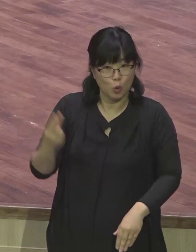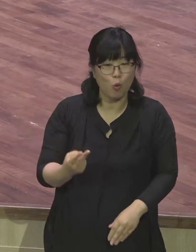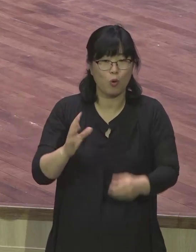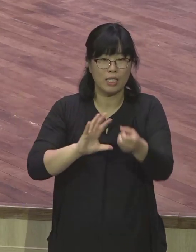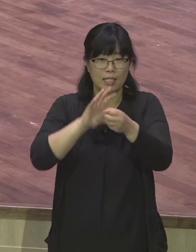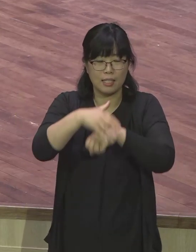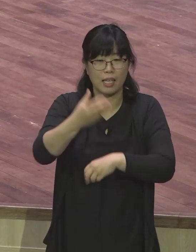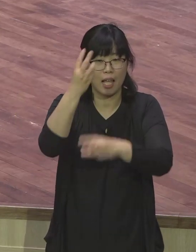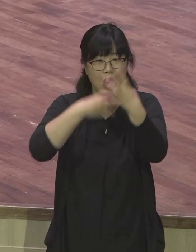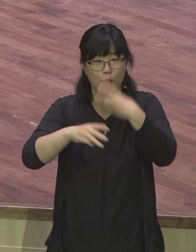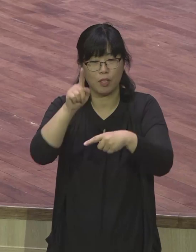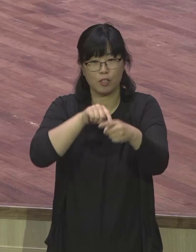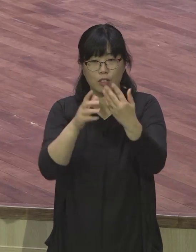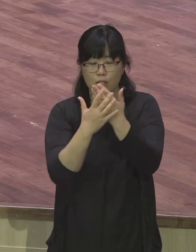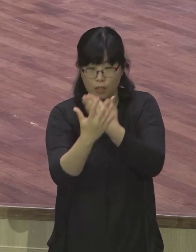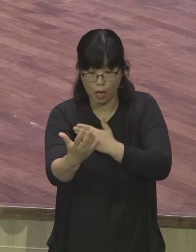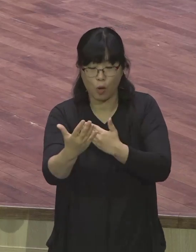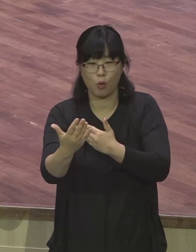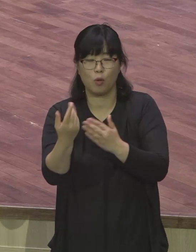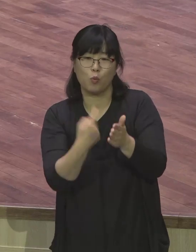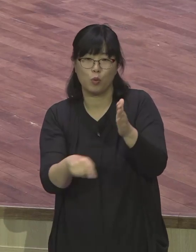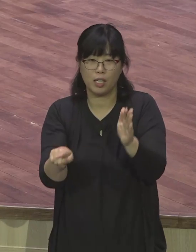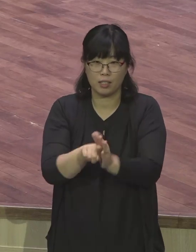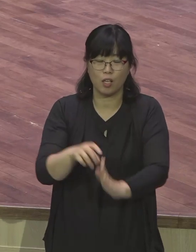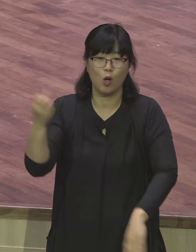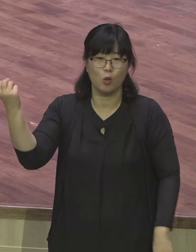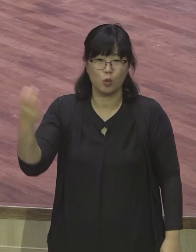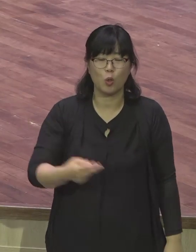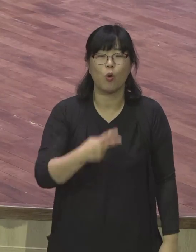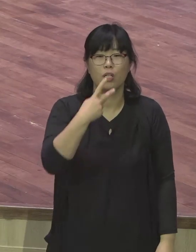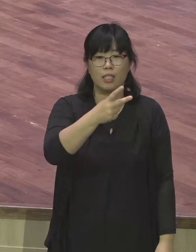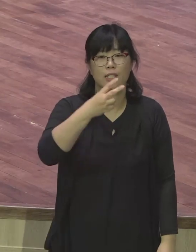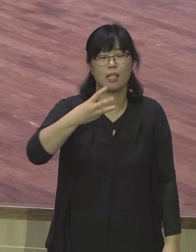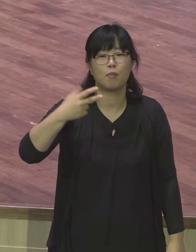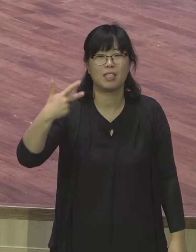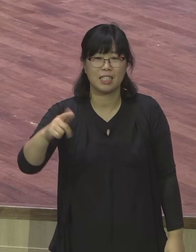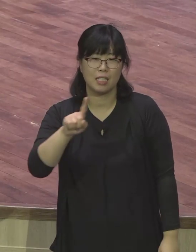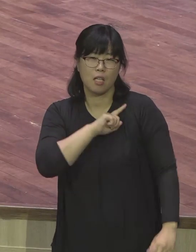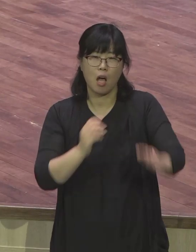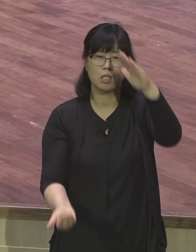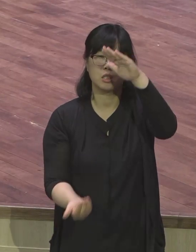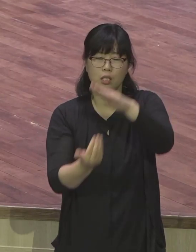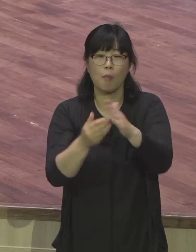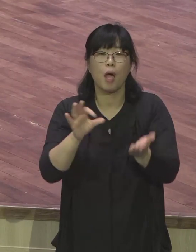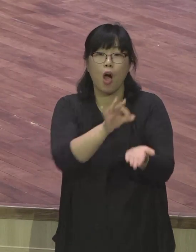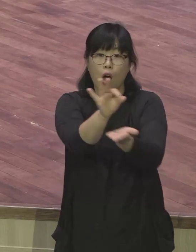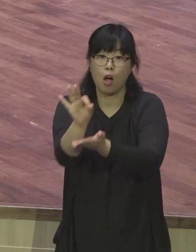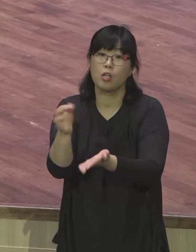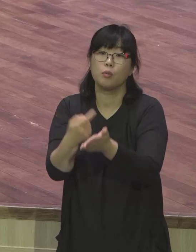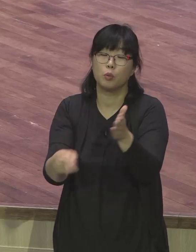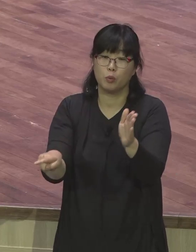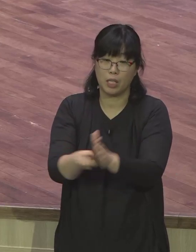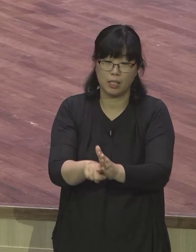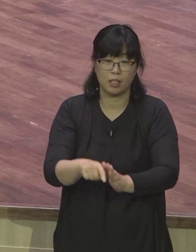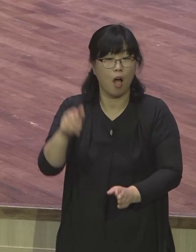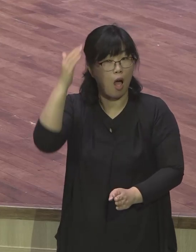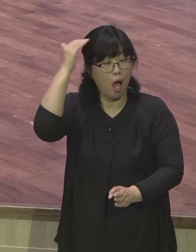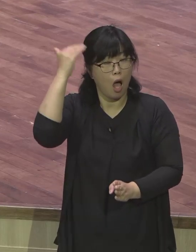또 본당 헌당을 위한 237 우리 썸미 헌금을 위해서 또 한반도 우리 평화를 놓고서 이 시간 함께 말씀을